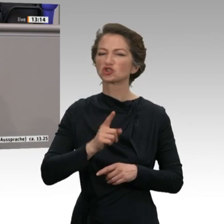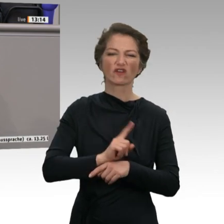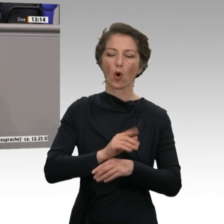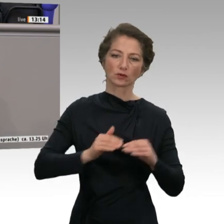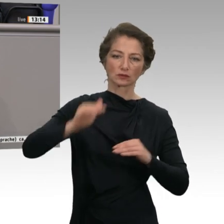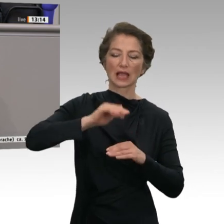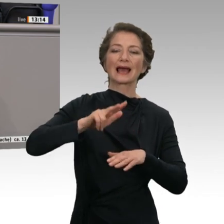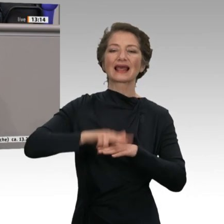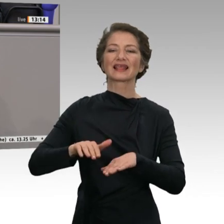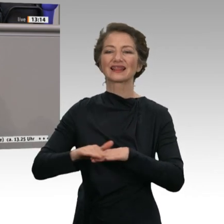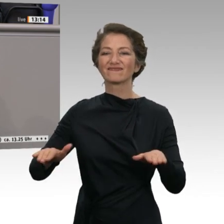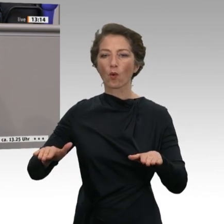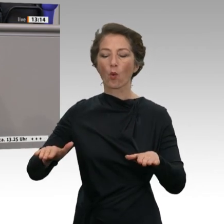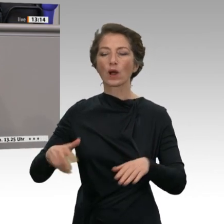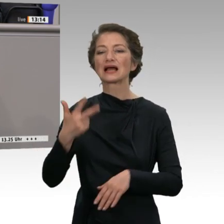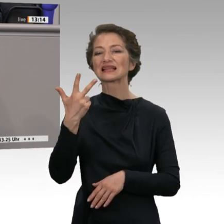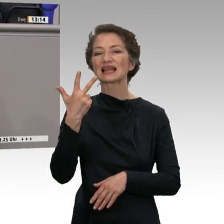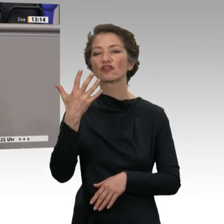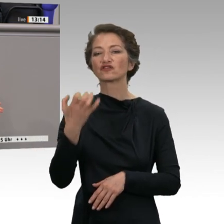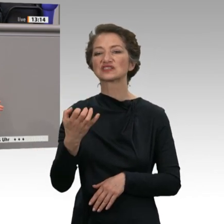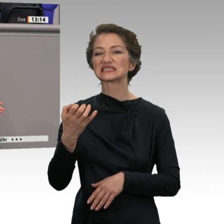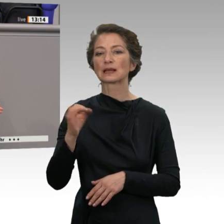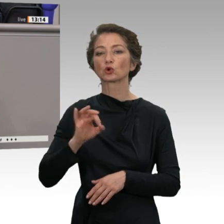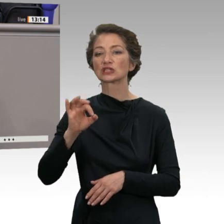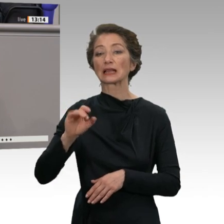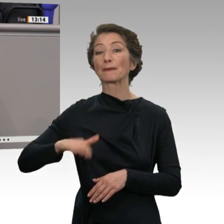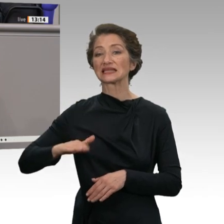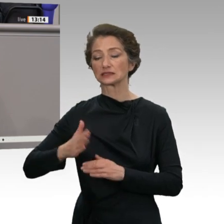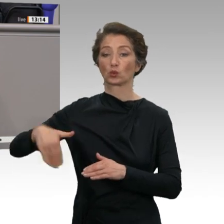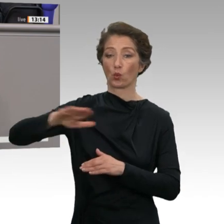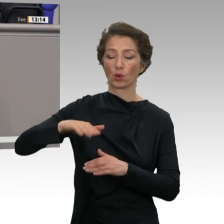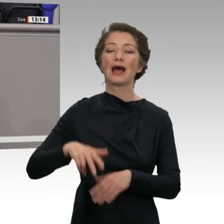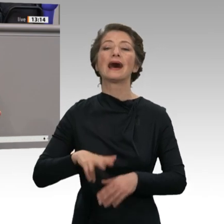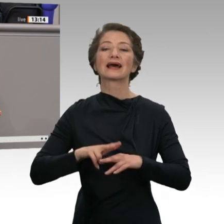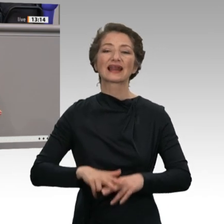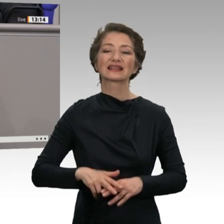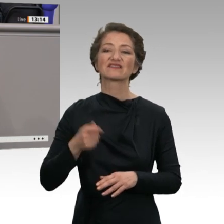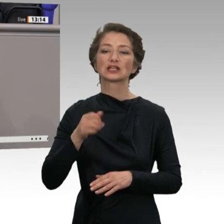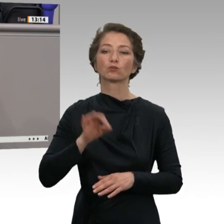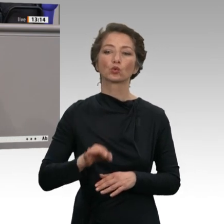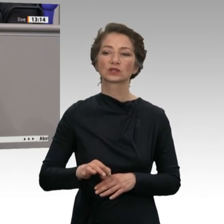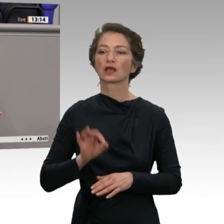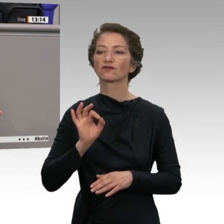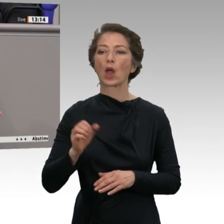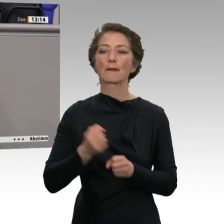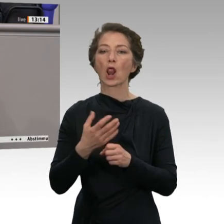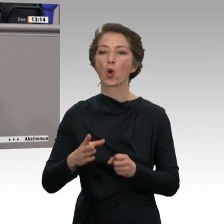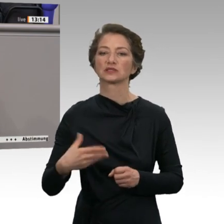mindestens 53 Prozent gehoben, Rentenversicherungspunkte auch für Arbeitslose gezahlt, Riester abgeschafft und